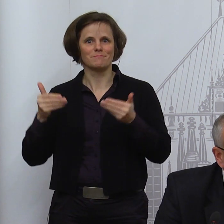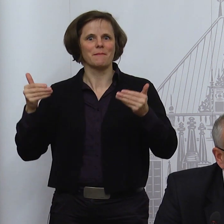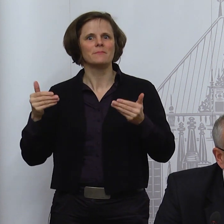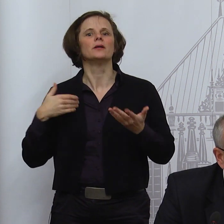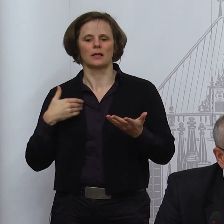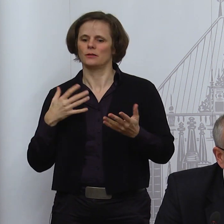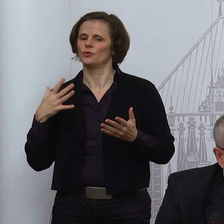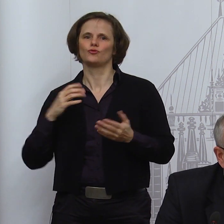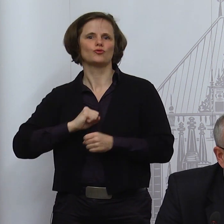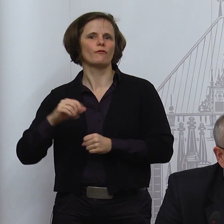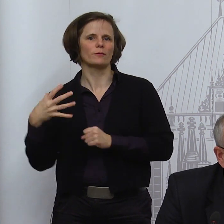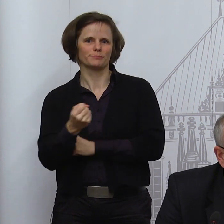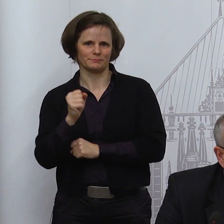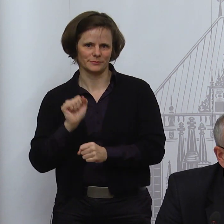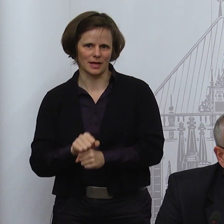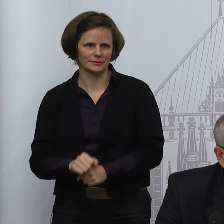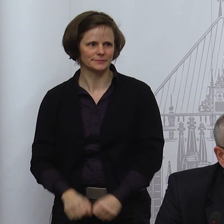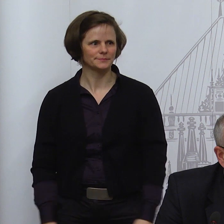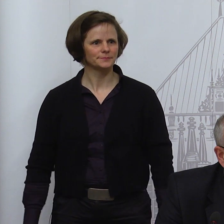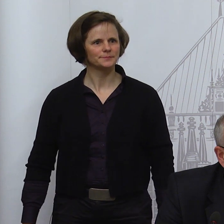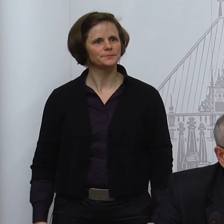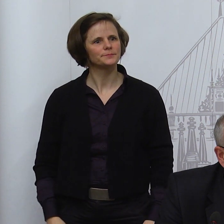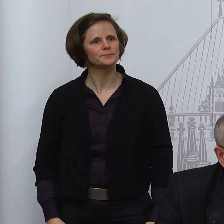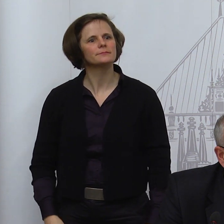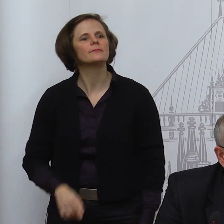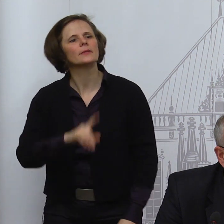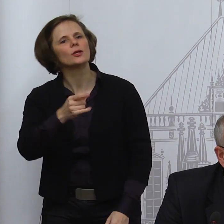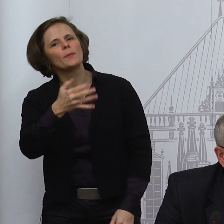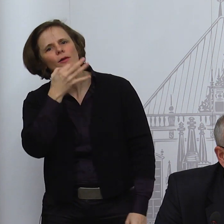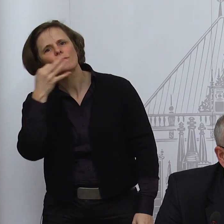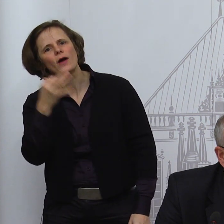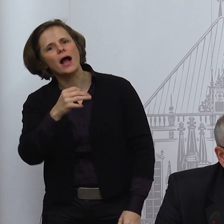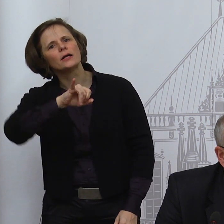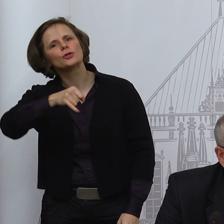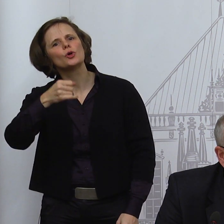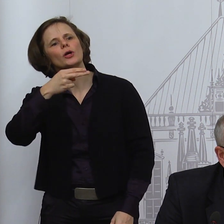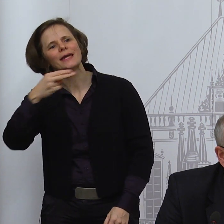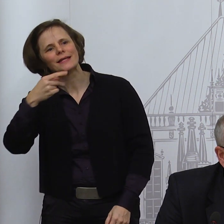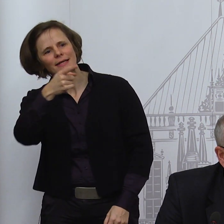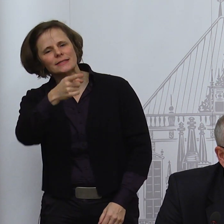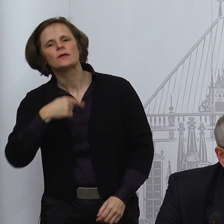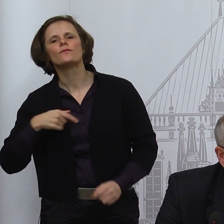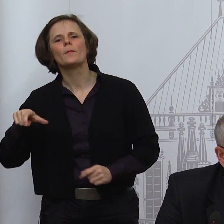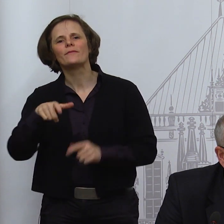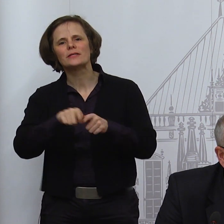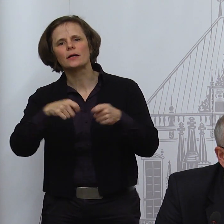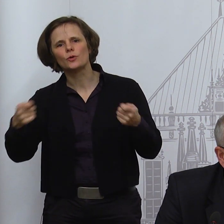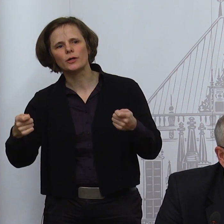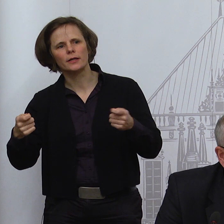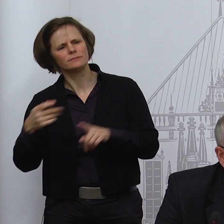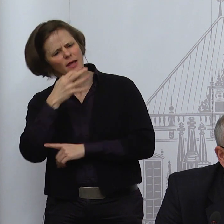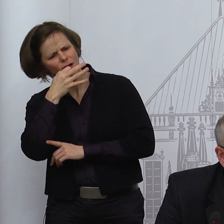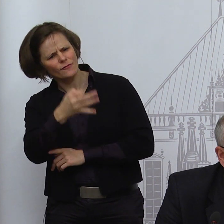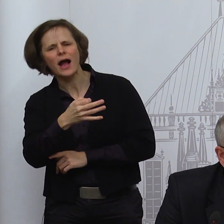Jürgen Hinrichs nochmal. Zur Maskenpflicht. Sie fanden das ja ganz gut, was Markus Söder in Bayern gemacht hat, ab Montag eben die FFP2-Maske